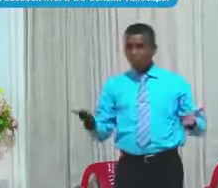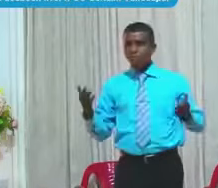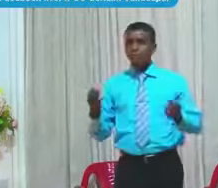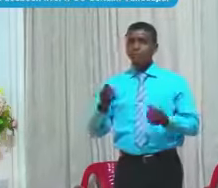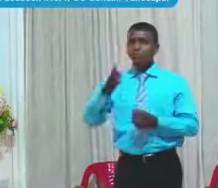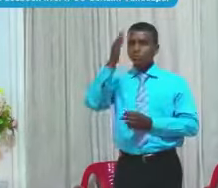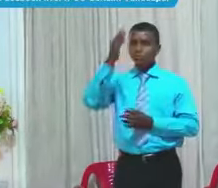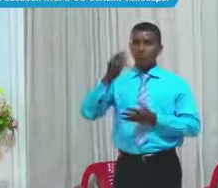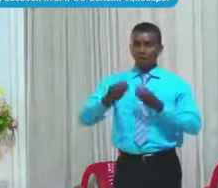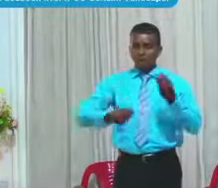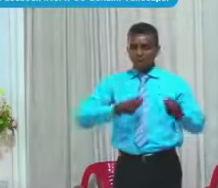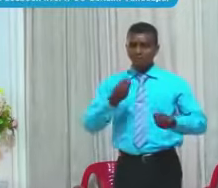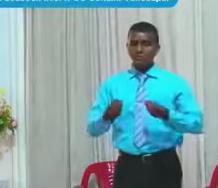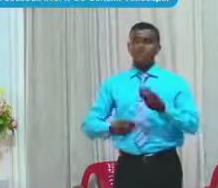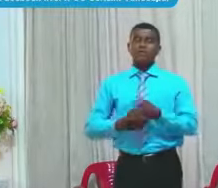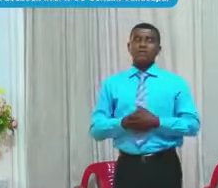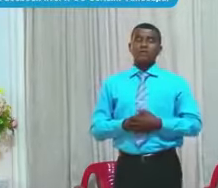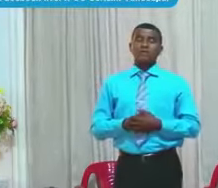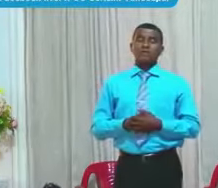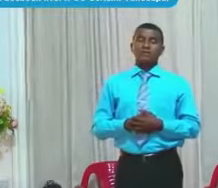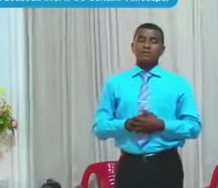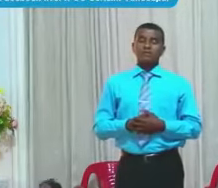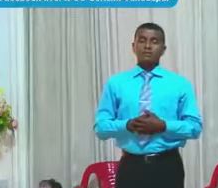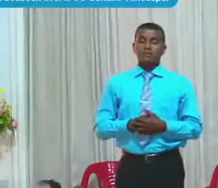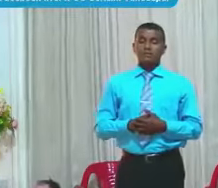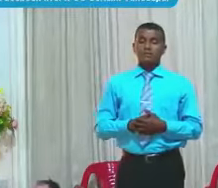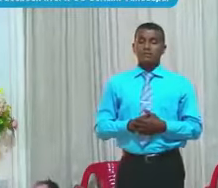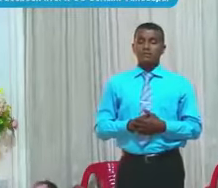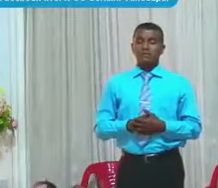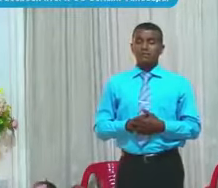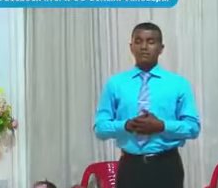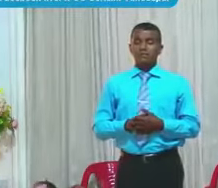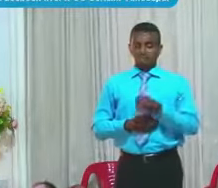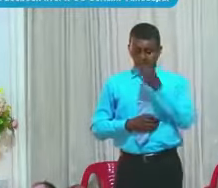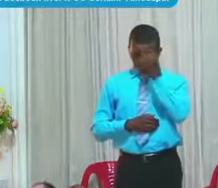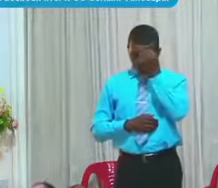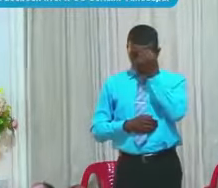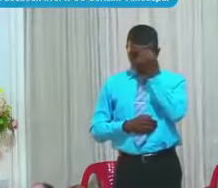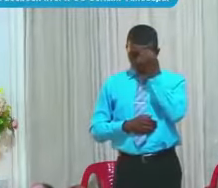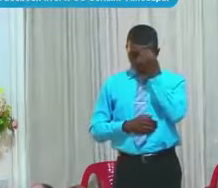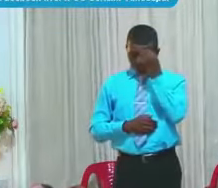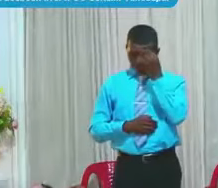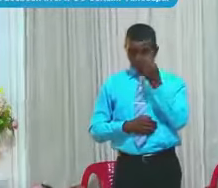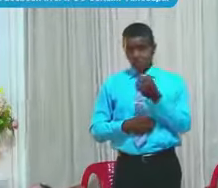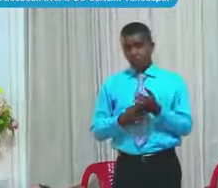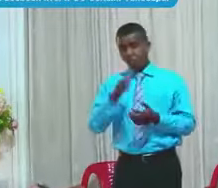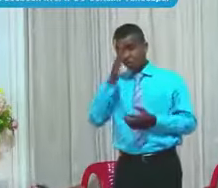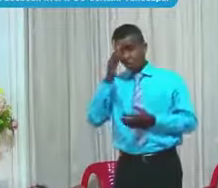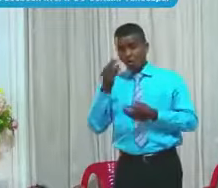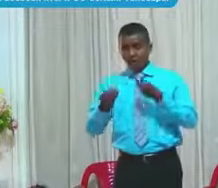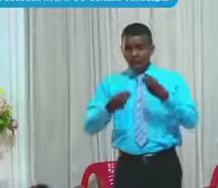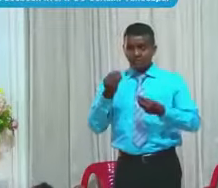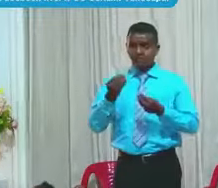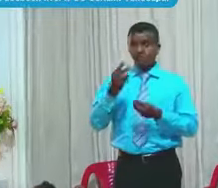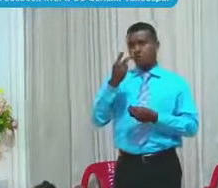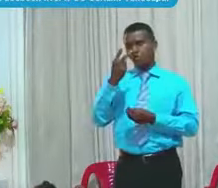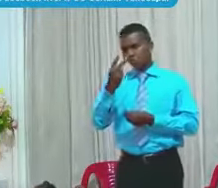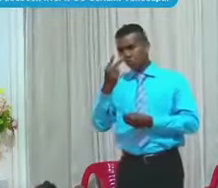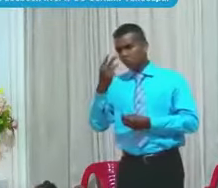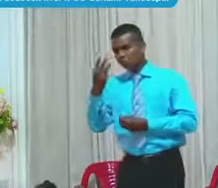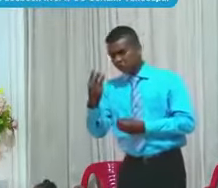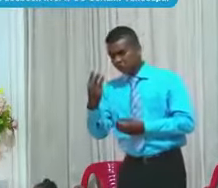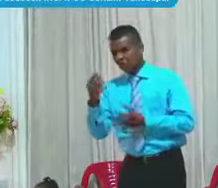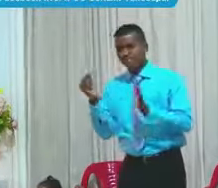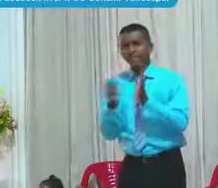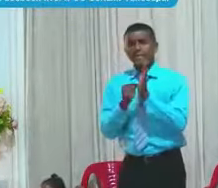Y aquí Todas Estas cosas Hace Dios Dos Y tres Veces Con el hombre Para apartar